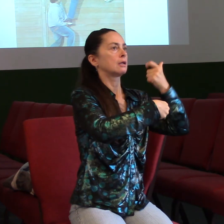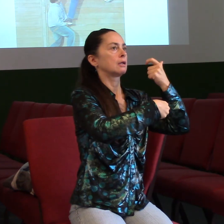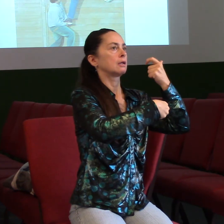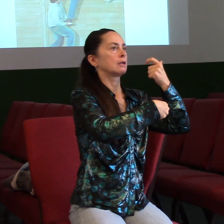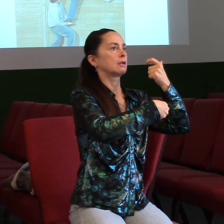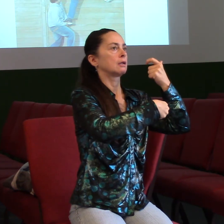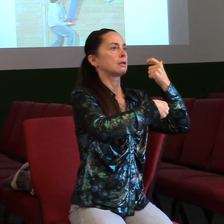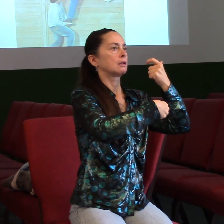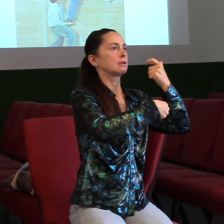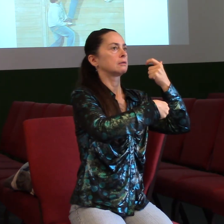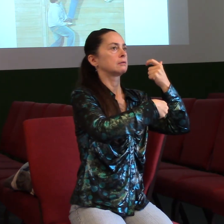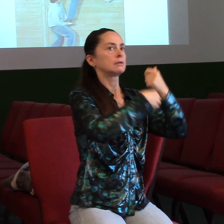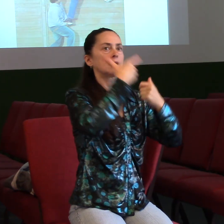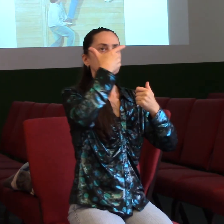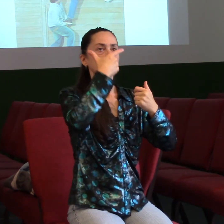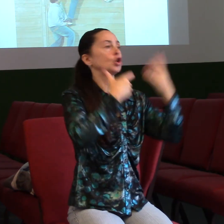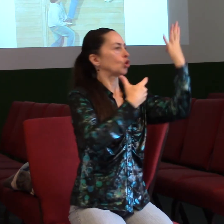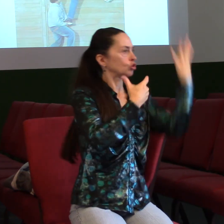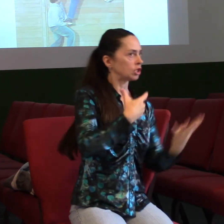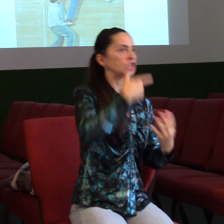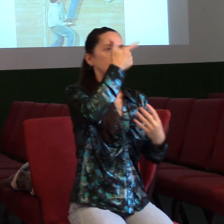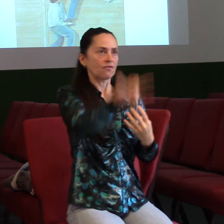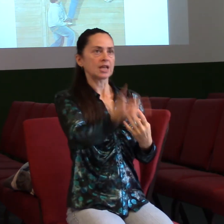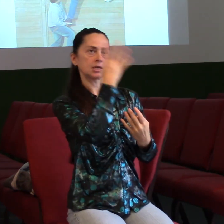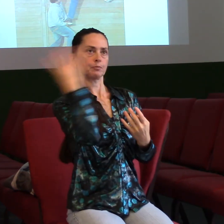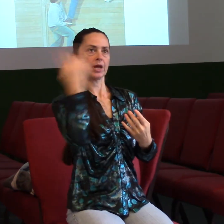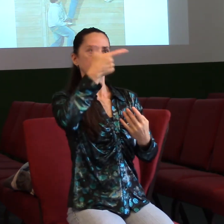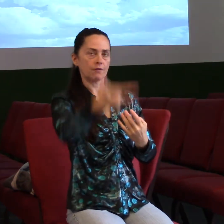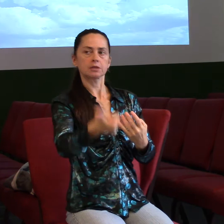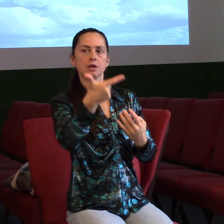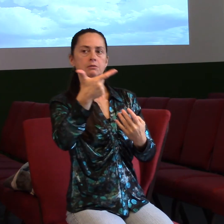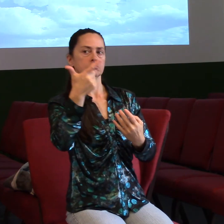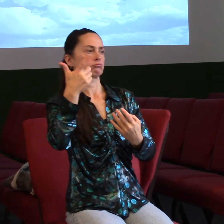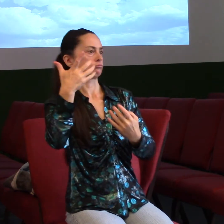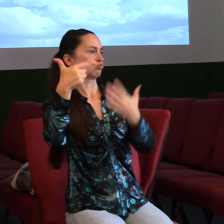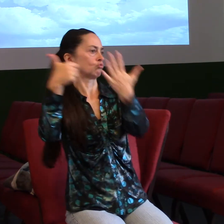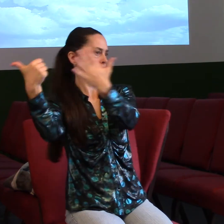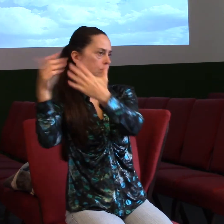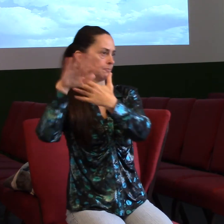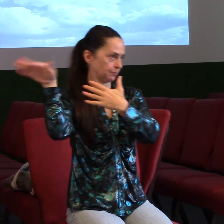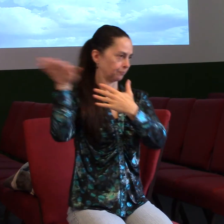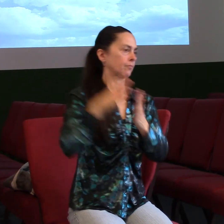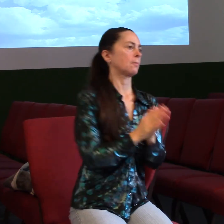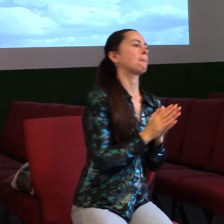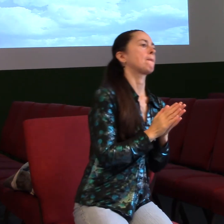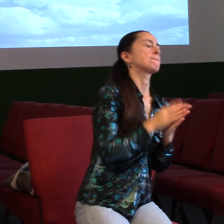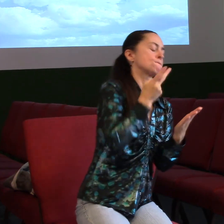až 32. verš 4. kapitoli. Takže 4, 25 a dál. A je tam celá taková basáž, kterou vám přečtu.